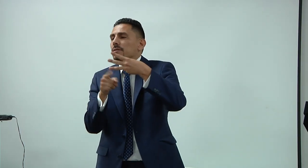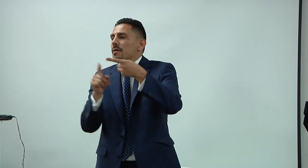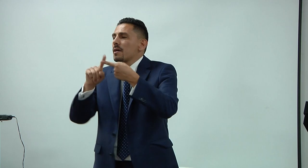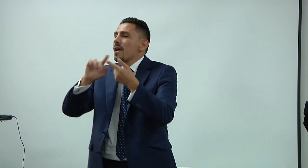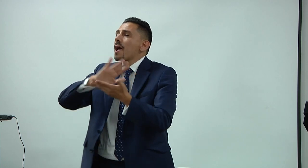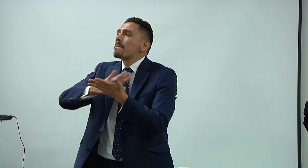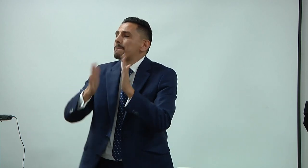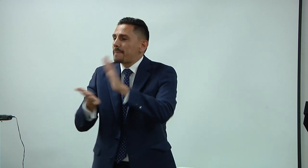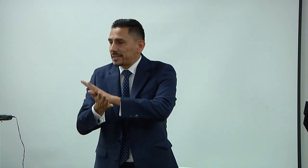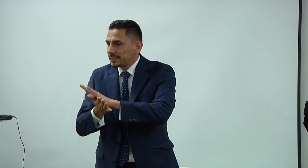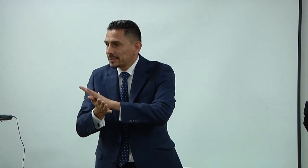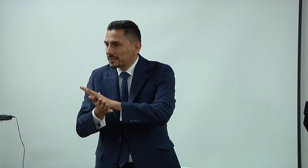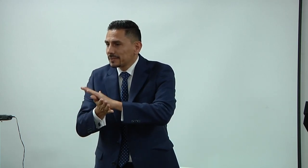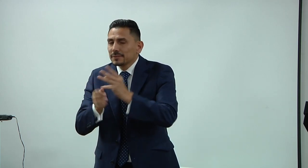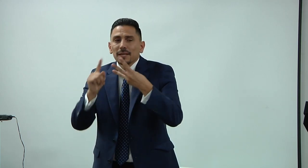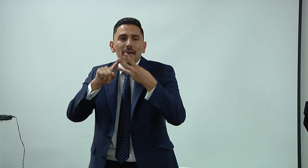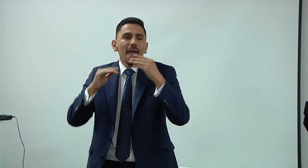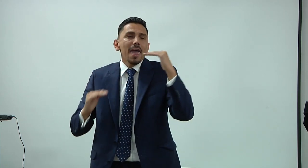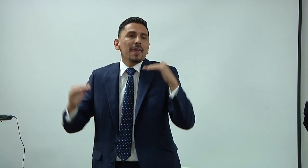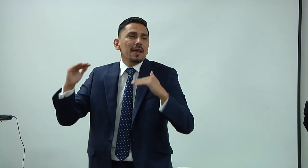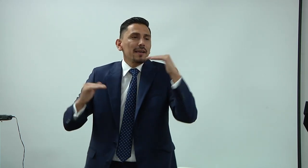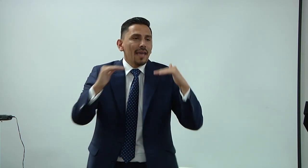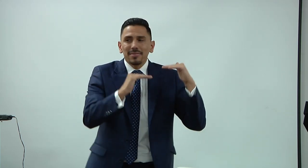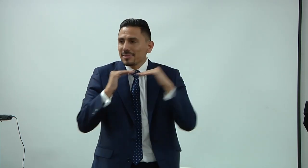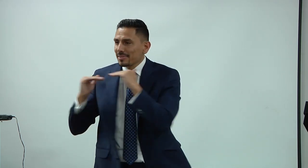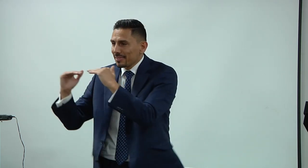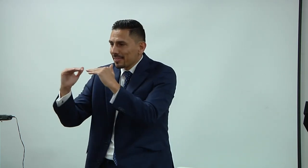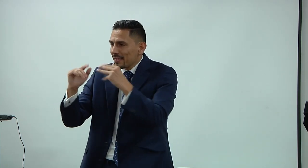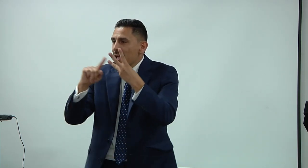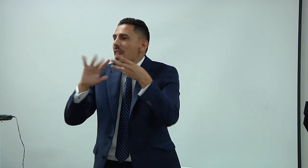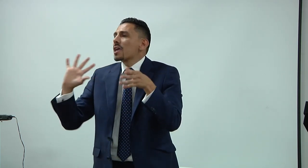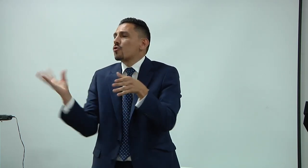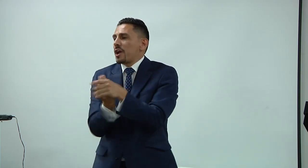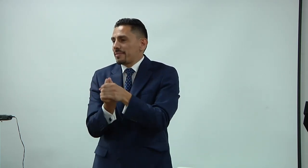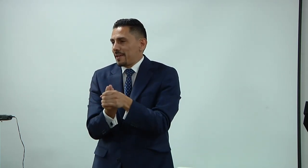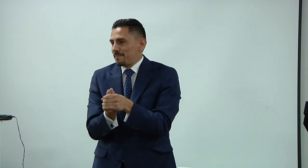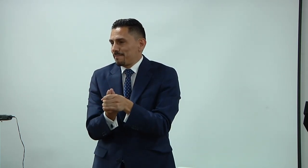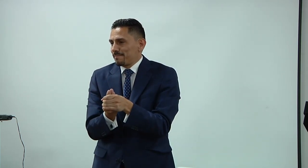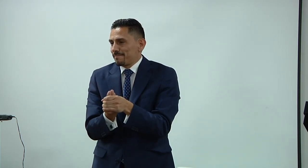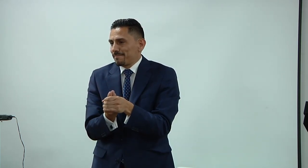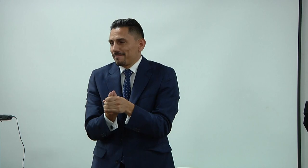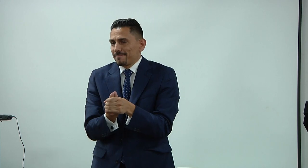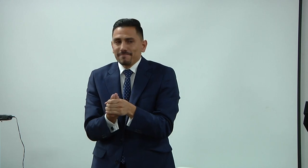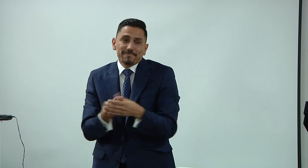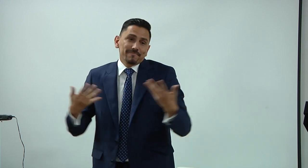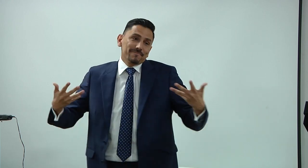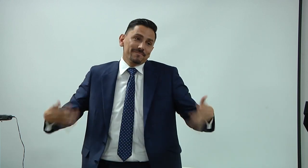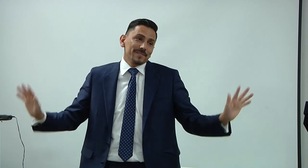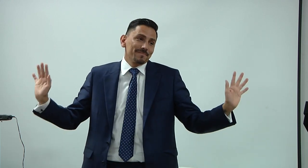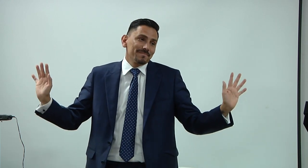va a ser el trabajo que vamos a realizar? Tres cosas. Paz, equidad, e inclusión.